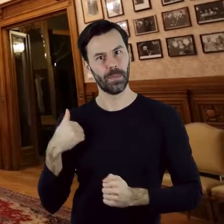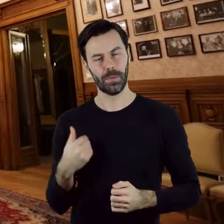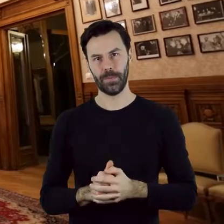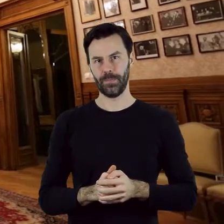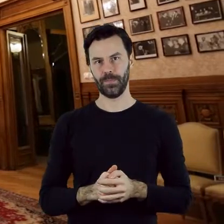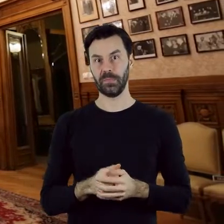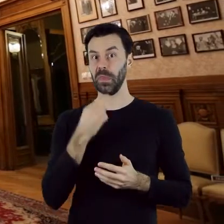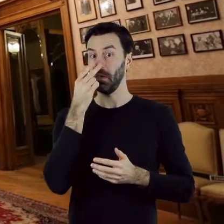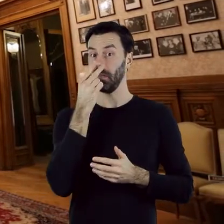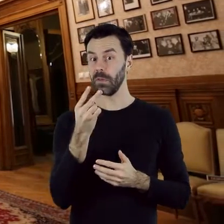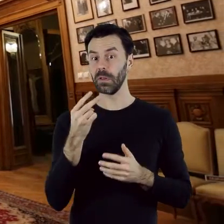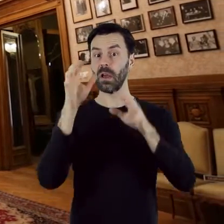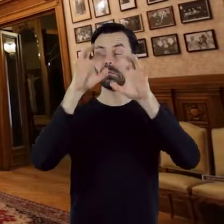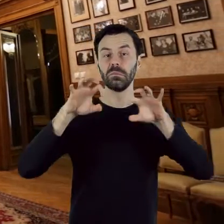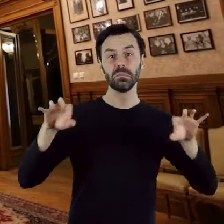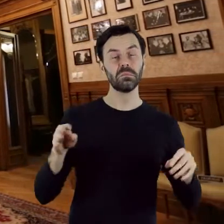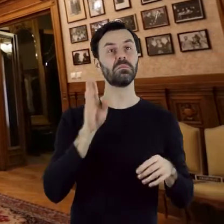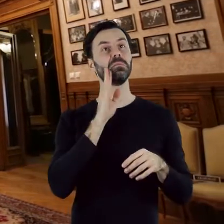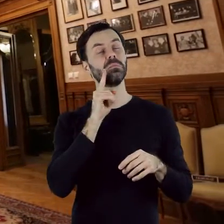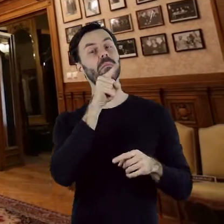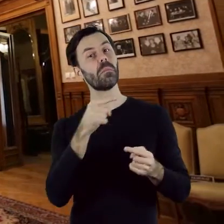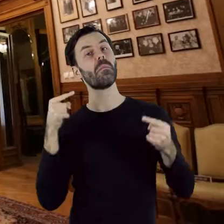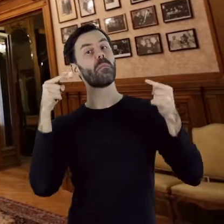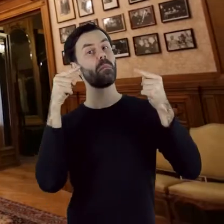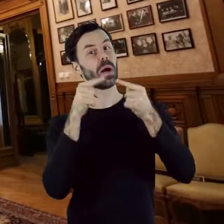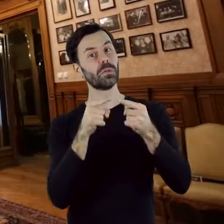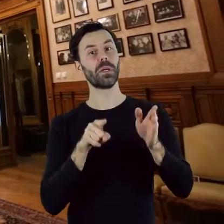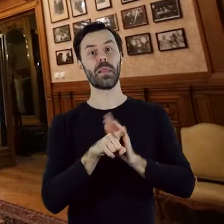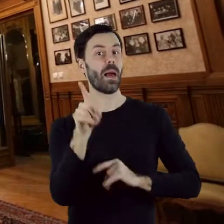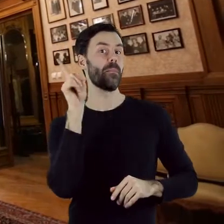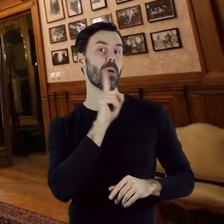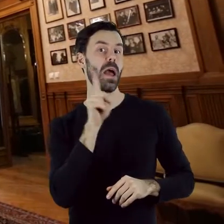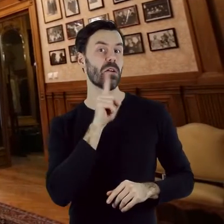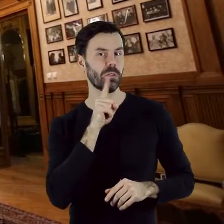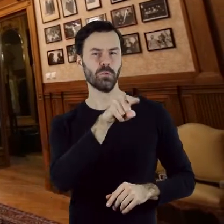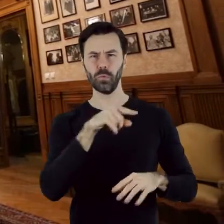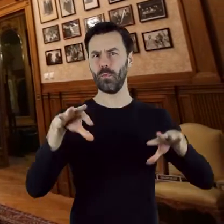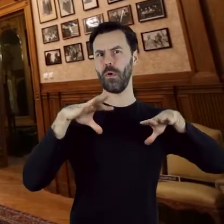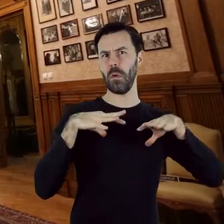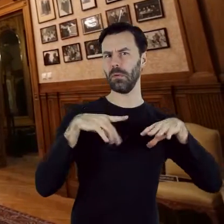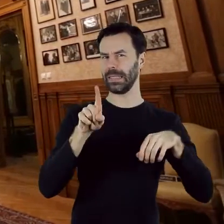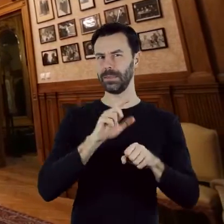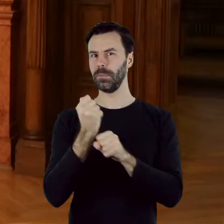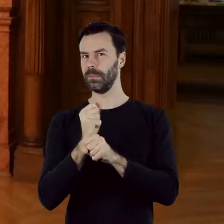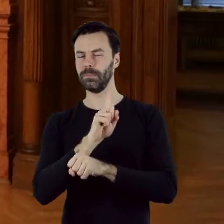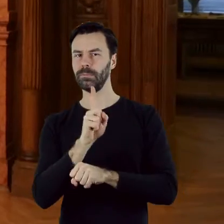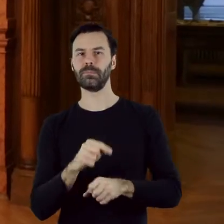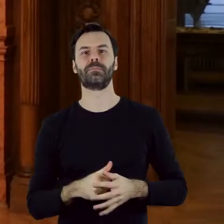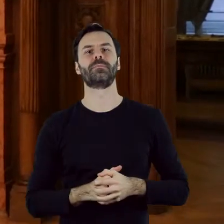wystroju, pomieszczenie mogło pełnić rolę pokoju męskiego, przeznaczonego raczej do wypoczynku niż pracy. W obrębie